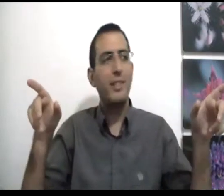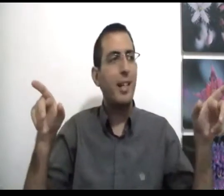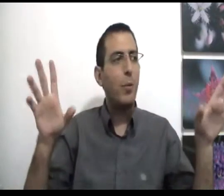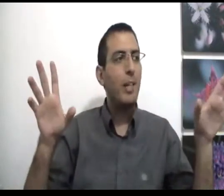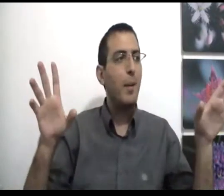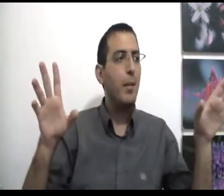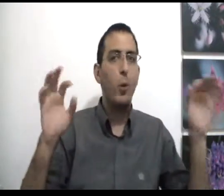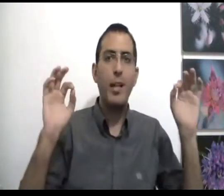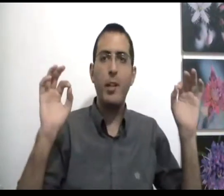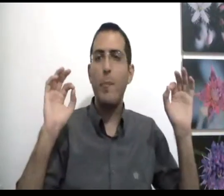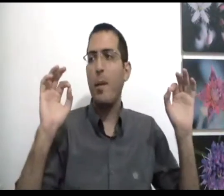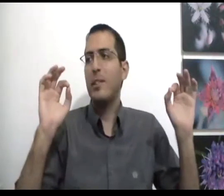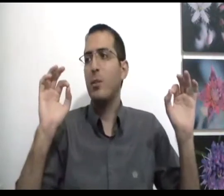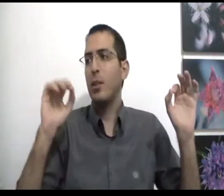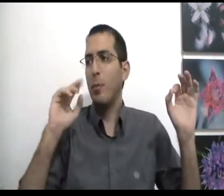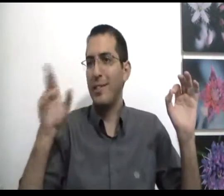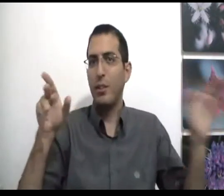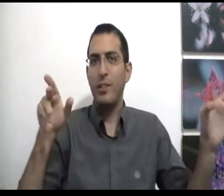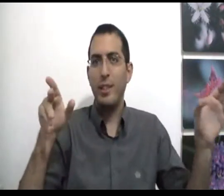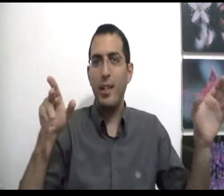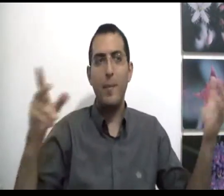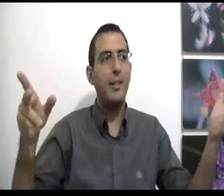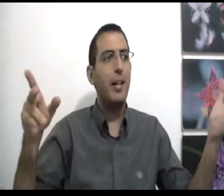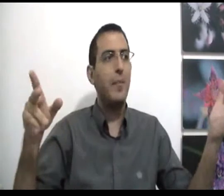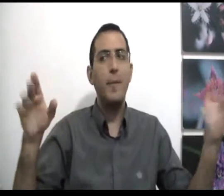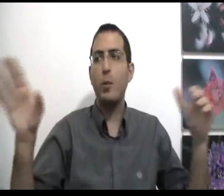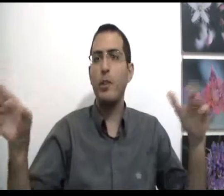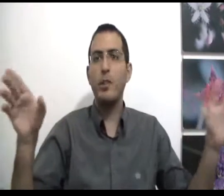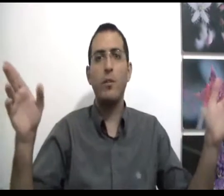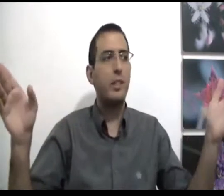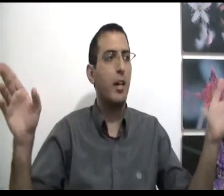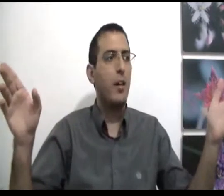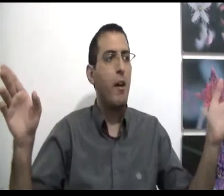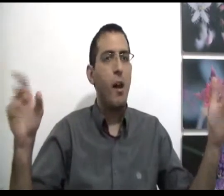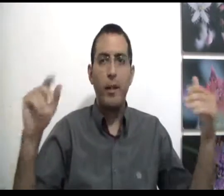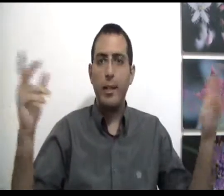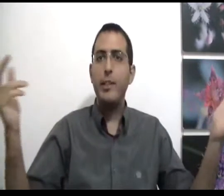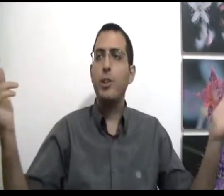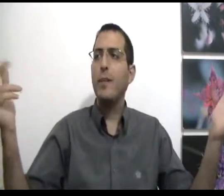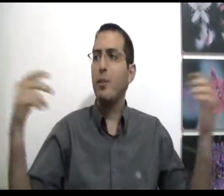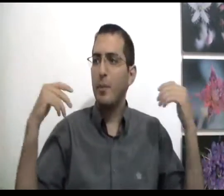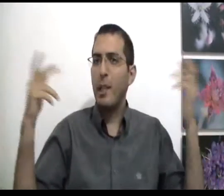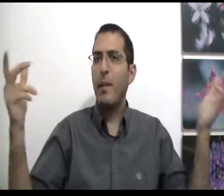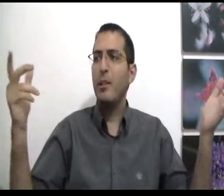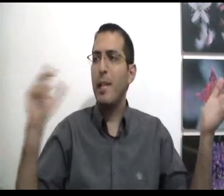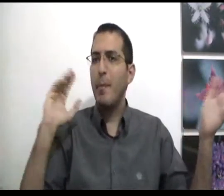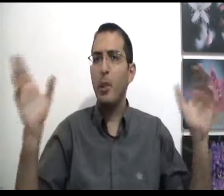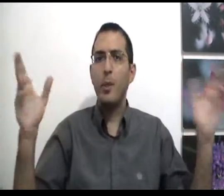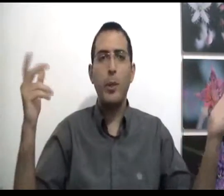וזרע הוא אדם אלים, הוא אלים כלפי המציאות. אתה אומר זה טוב וזרע? למה אתה אלים? למה אתה אומר שזה טוב וזרע? תגיד ששניהם טובים, תקבל את שניים, מה פתאום אתה אומר